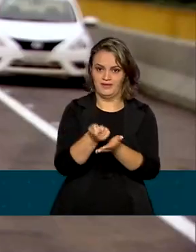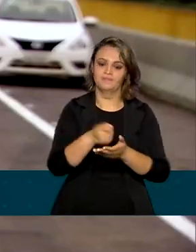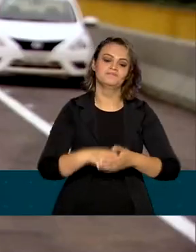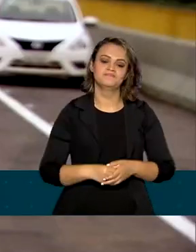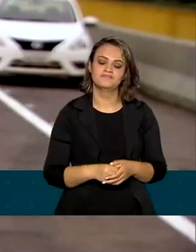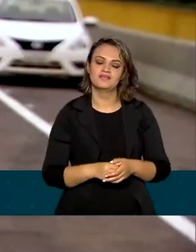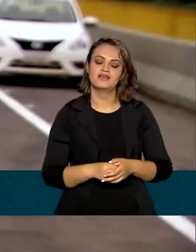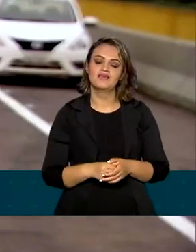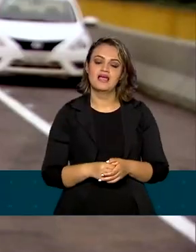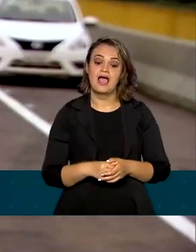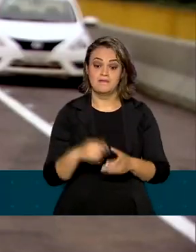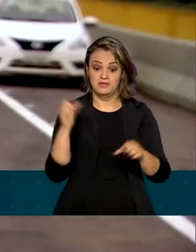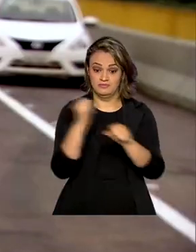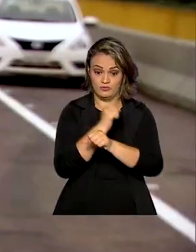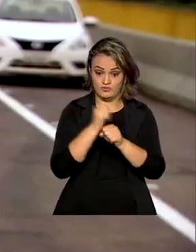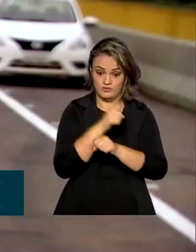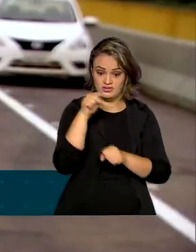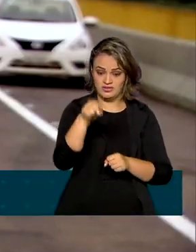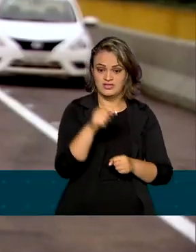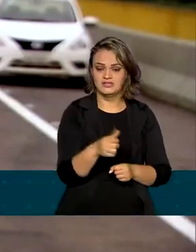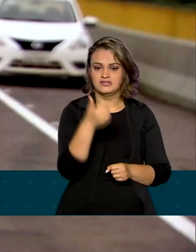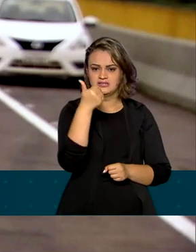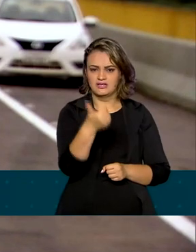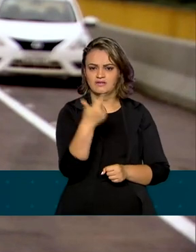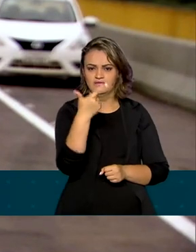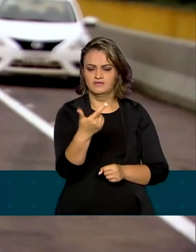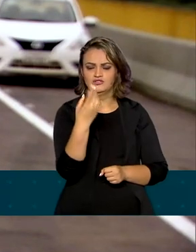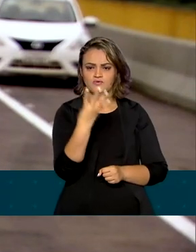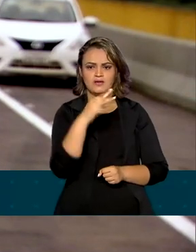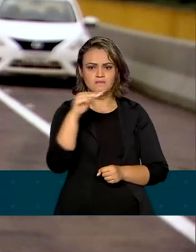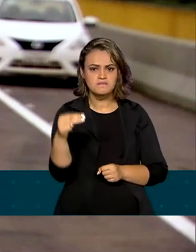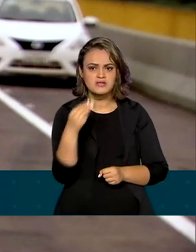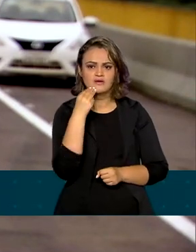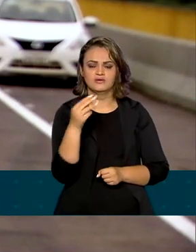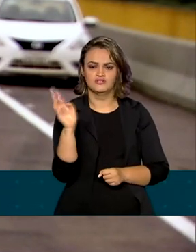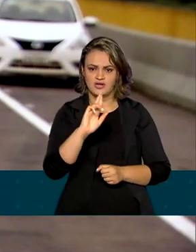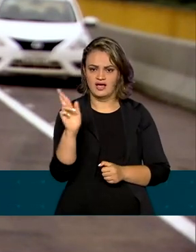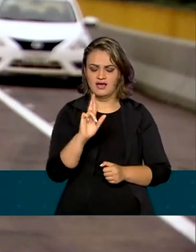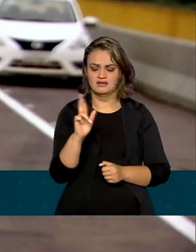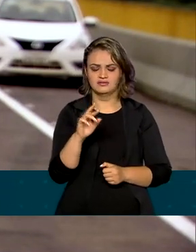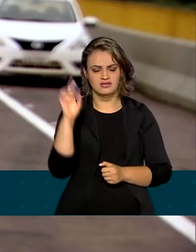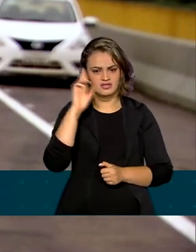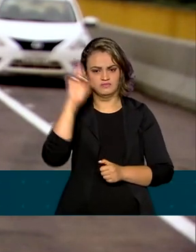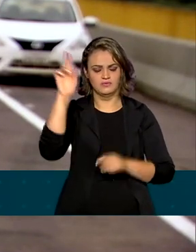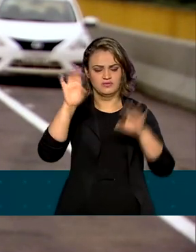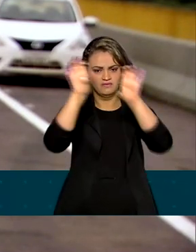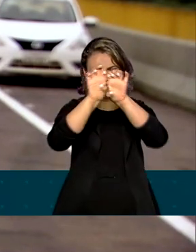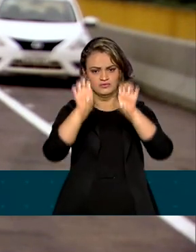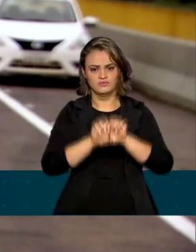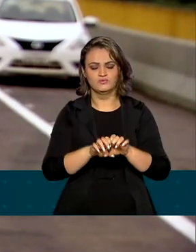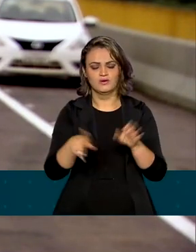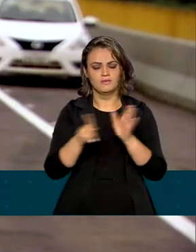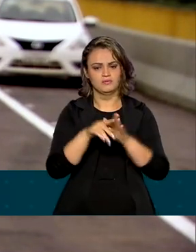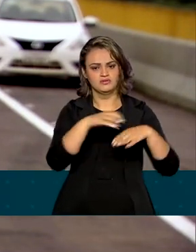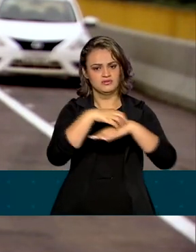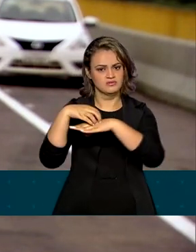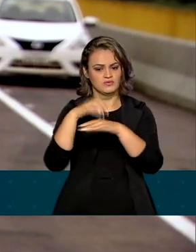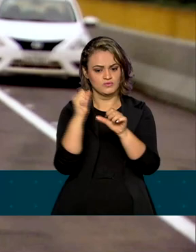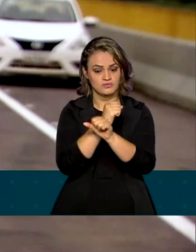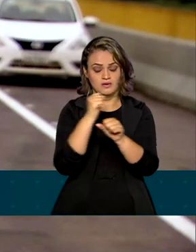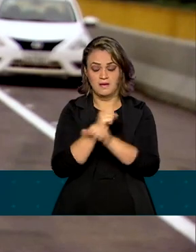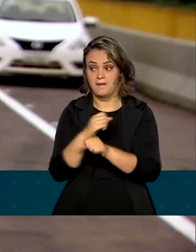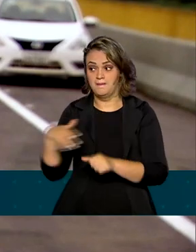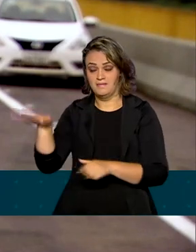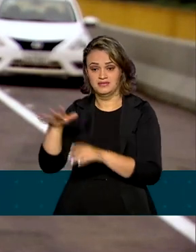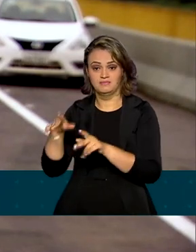Foi um investimento de mais de 154 milhões de reais feito pelo Departamento Nacional de Infraestrutura de Transportes. Mas que para a